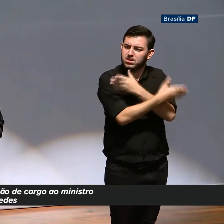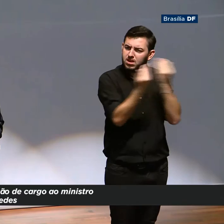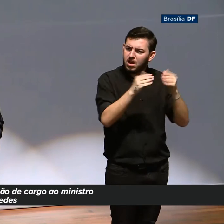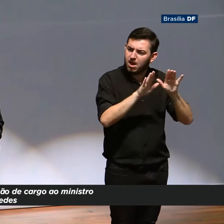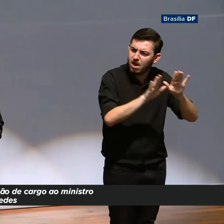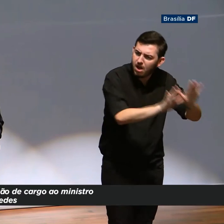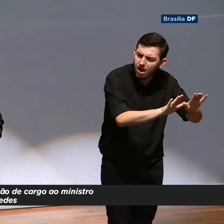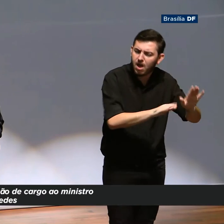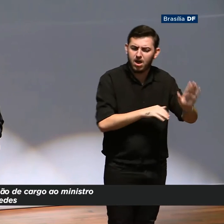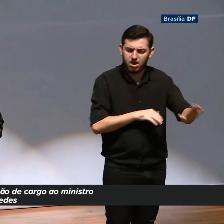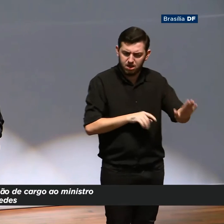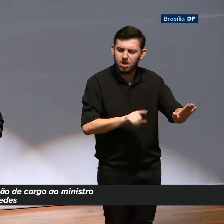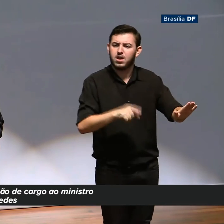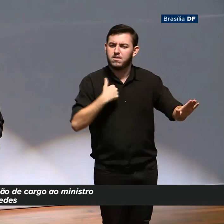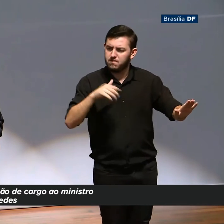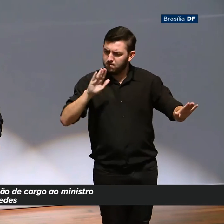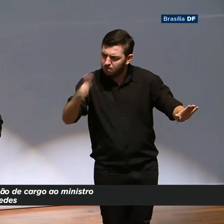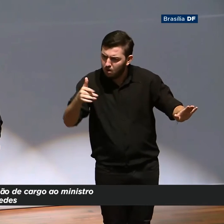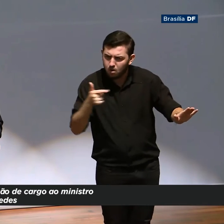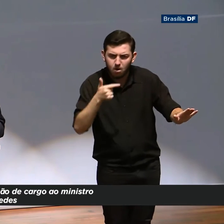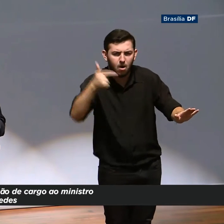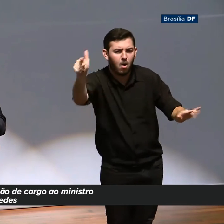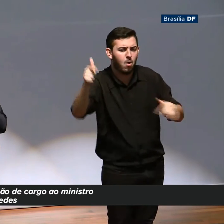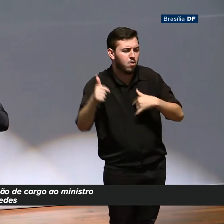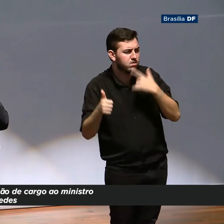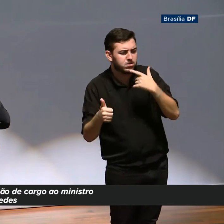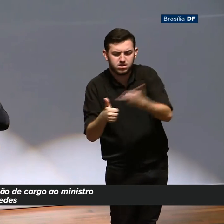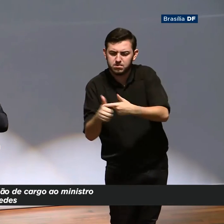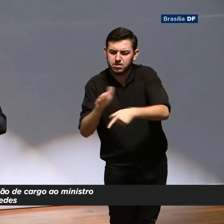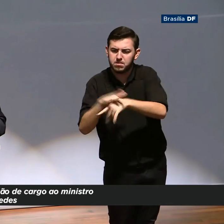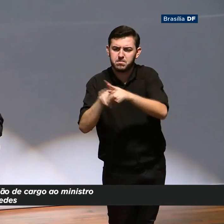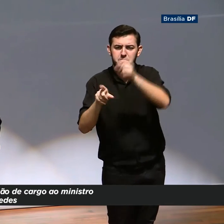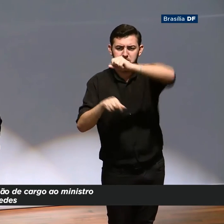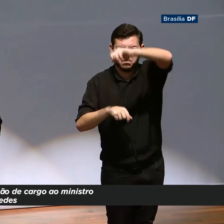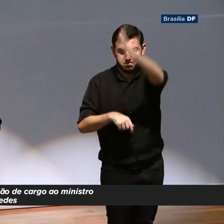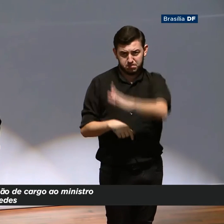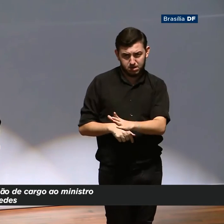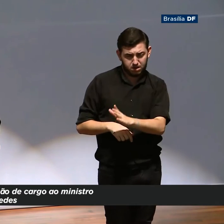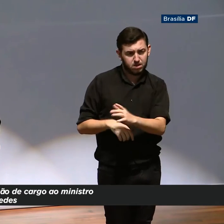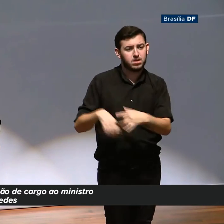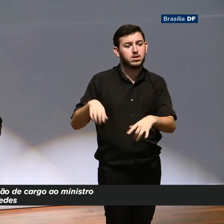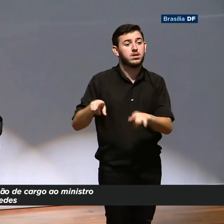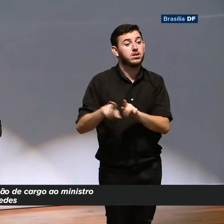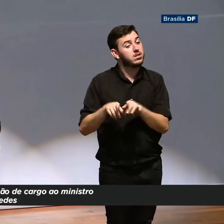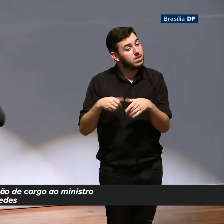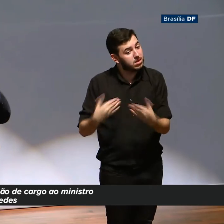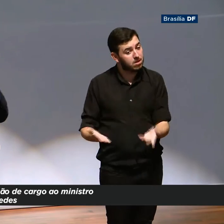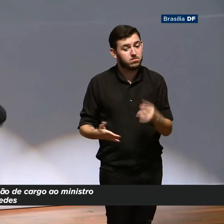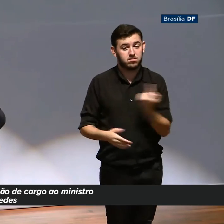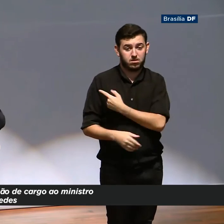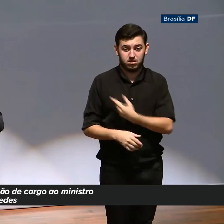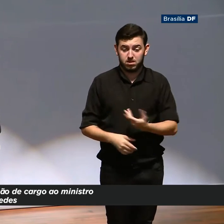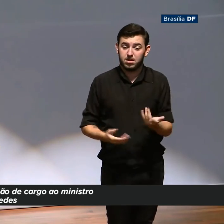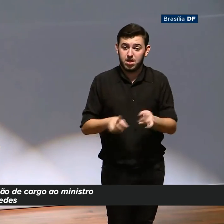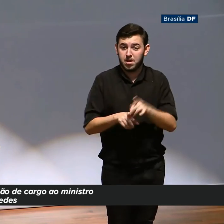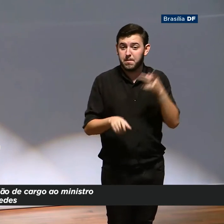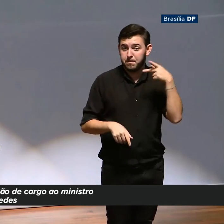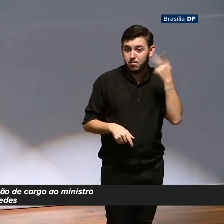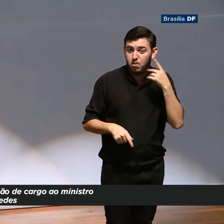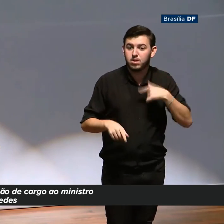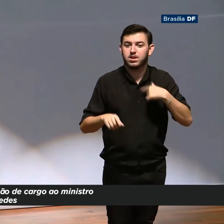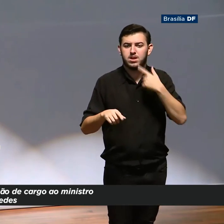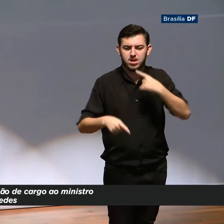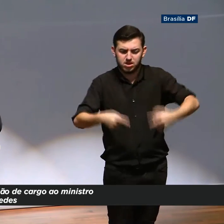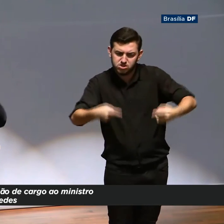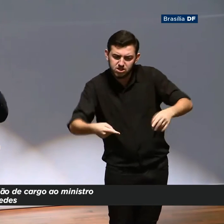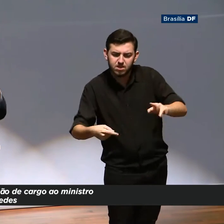as despesas e receitas da União. Ou seja, você reabilita a classe política brasileira. Ela tem que sair e lidar com a crise.